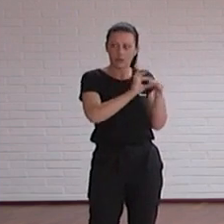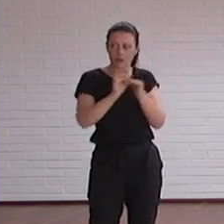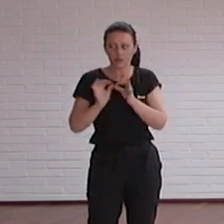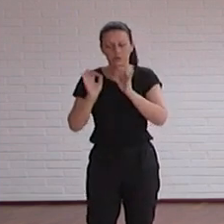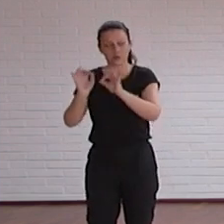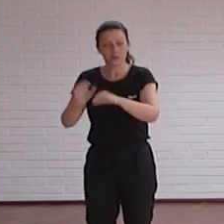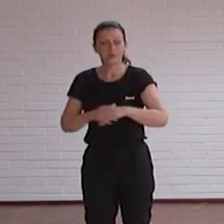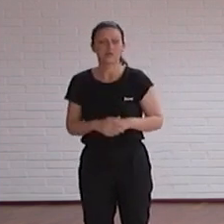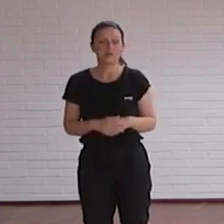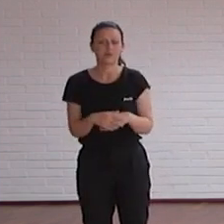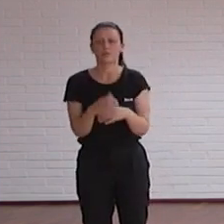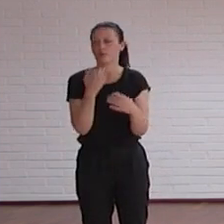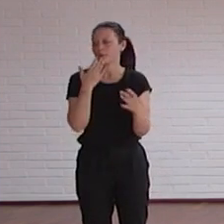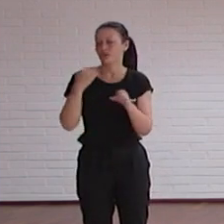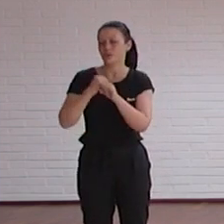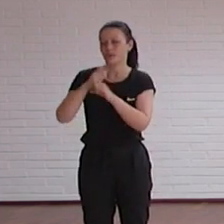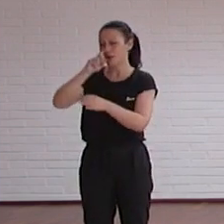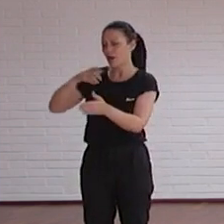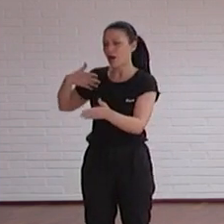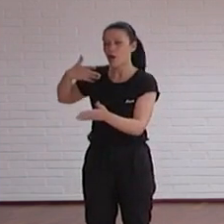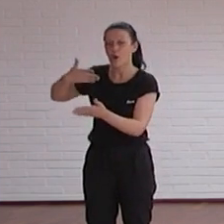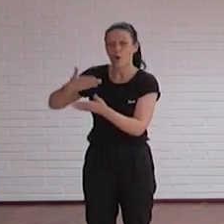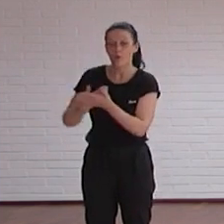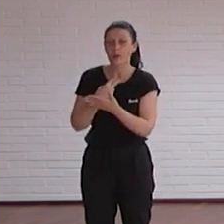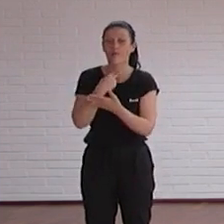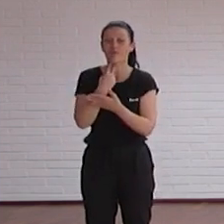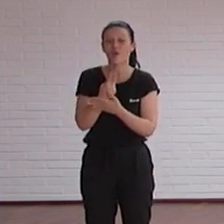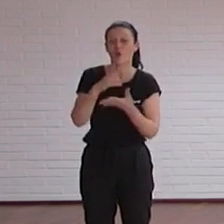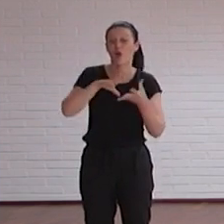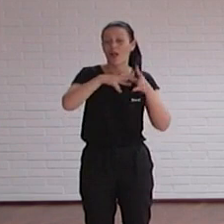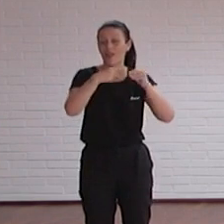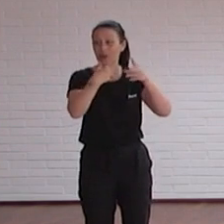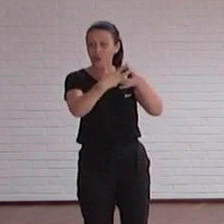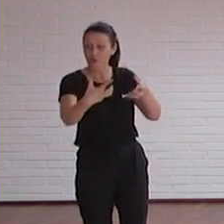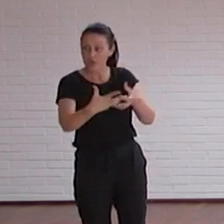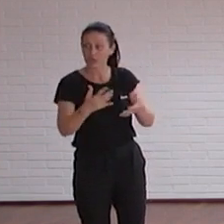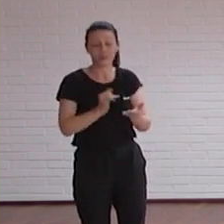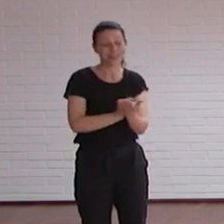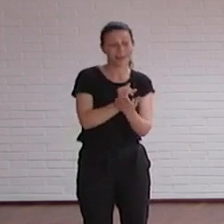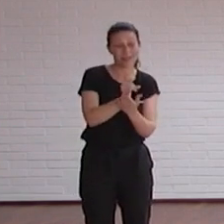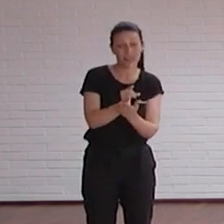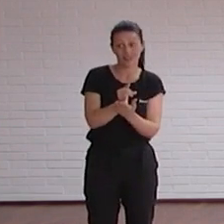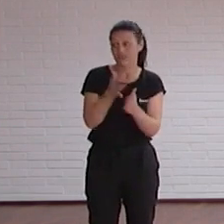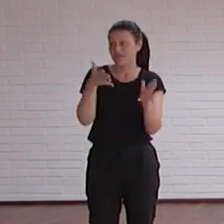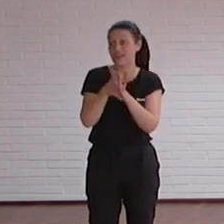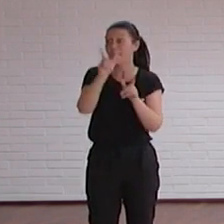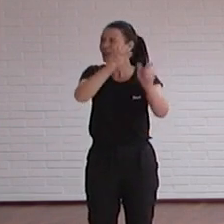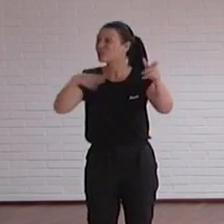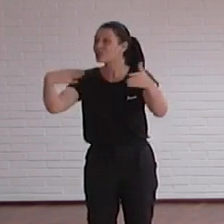para los asistentes de voz para todo, hoy los GPS para todo, hoy en día la estamos usando todos.